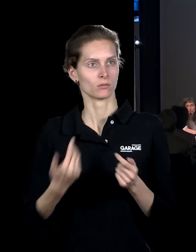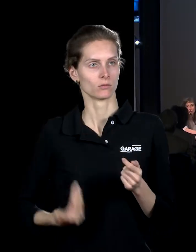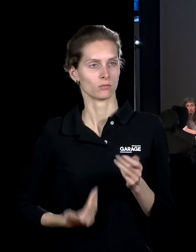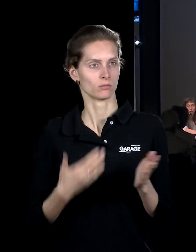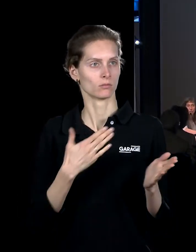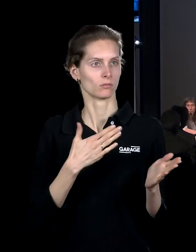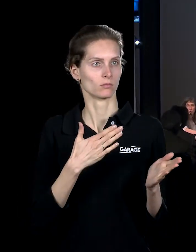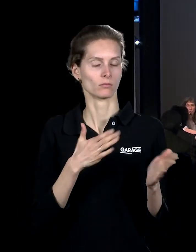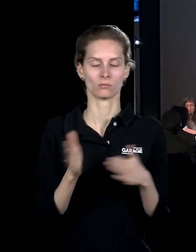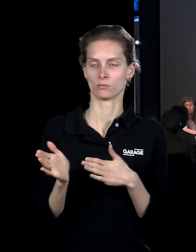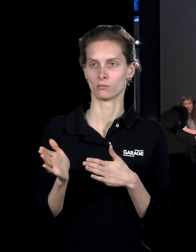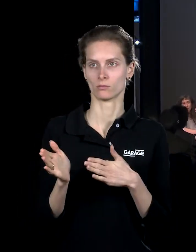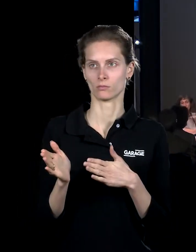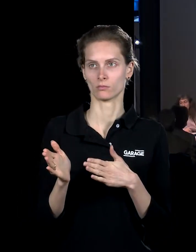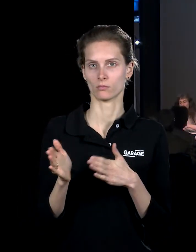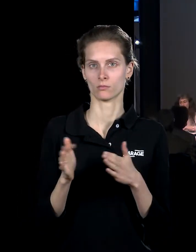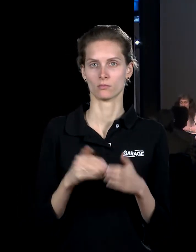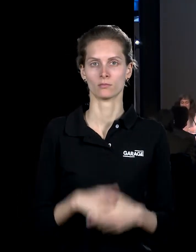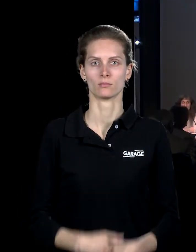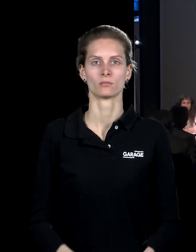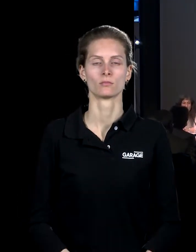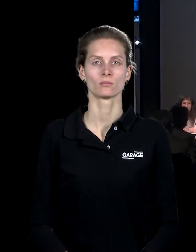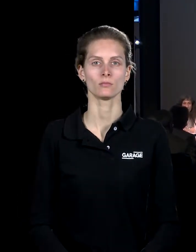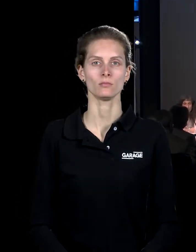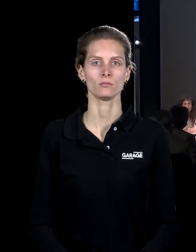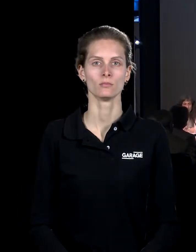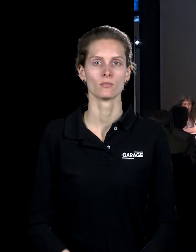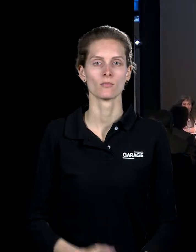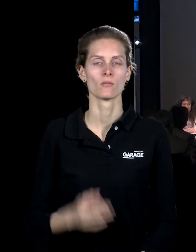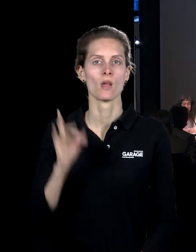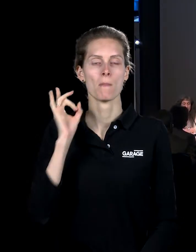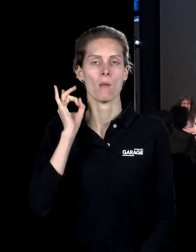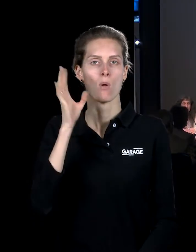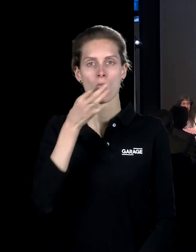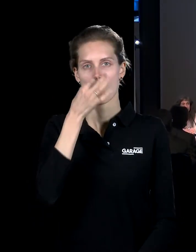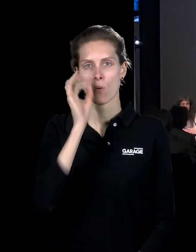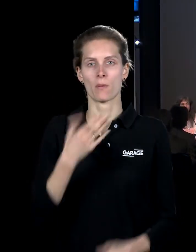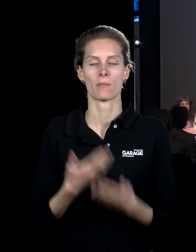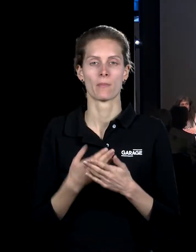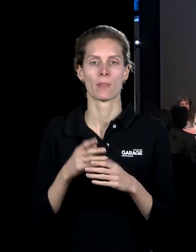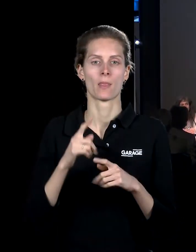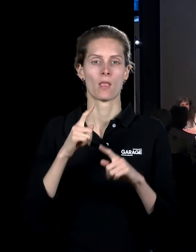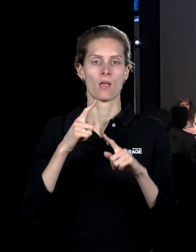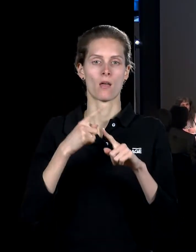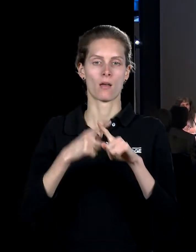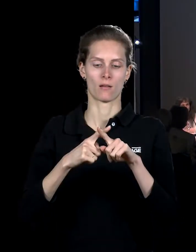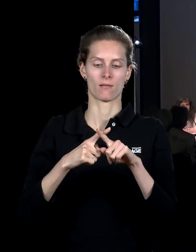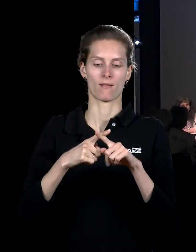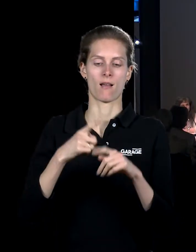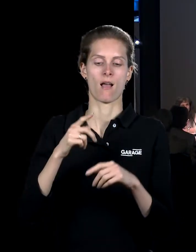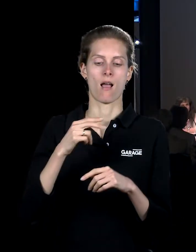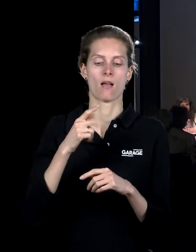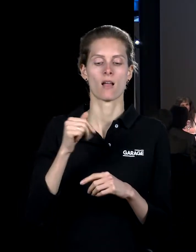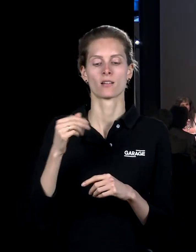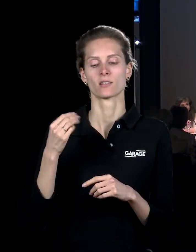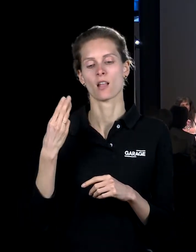сдвоенности, возникает ощущение какого-то смещения. Знаете, этот популярный опыт, когда если пальцы скрестить, и карандаш потрогать, или